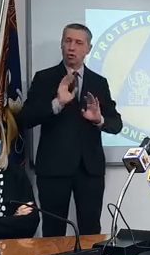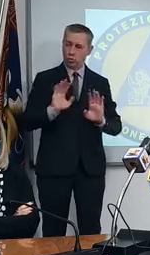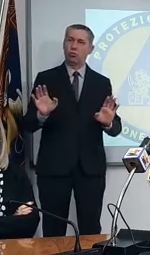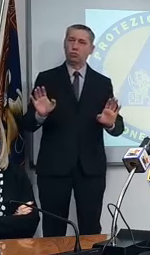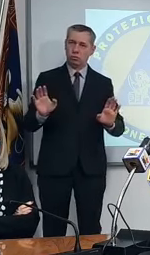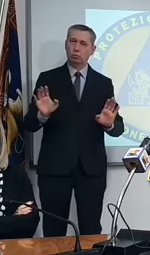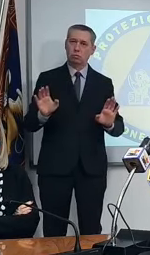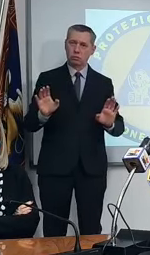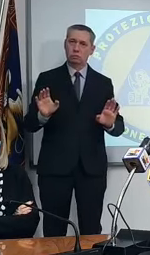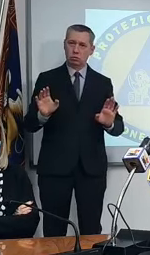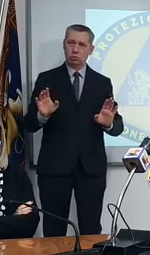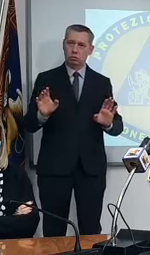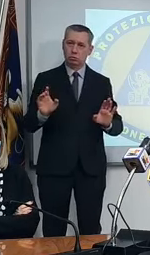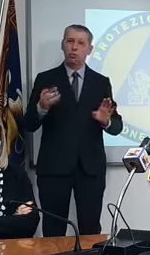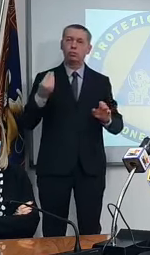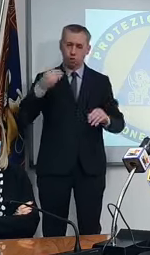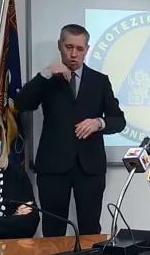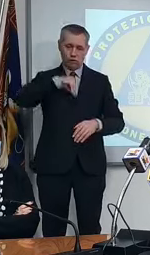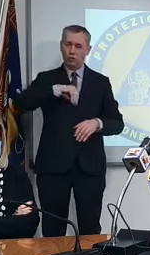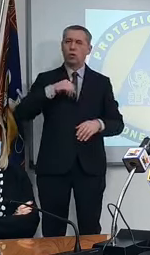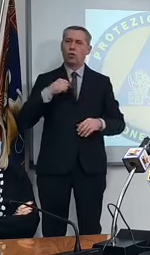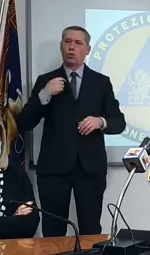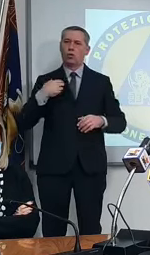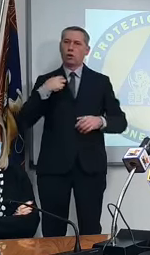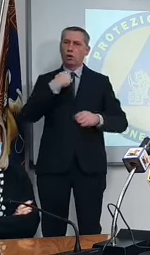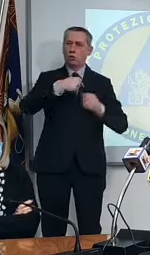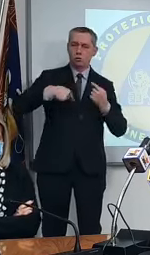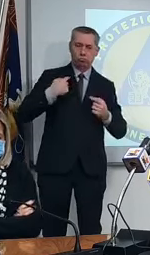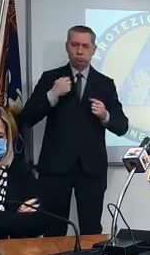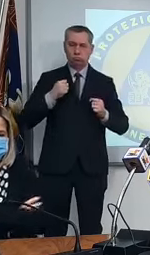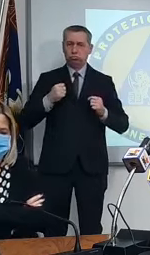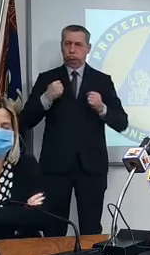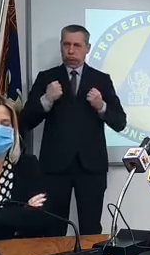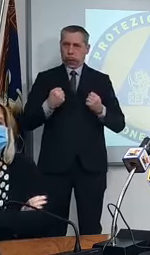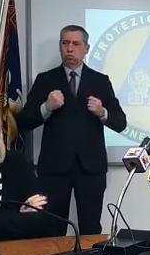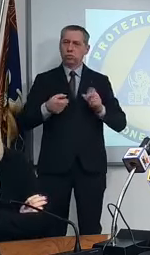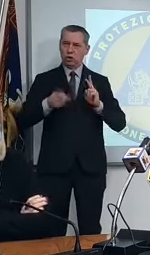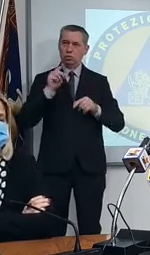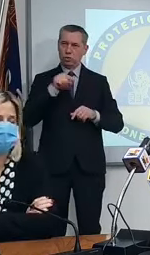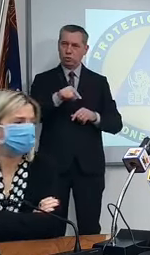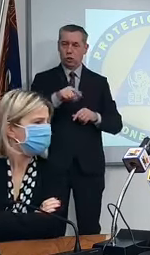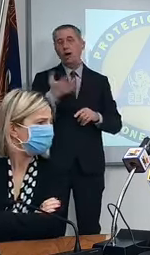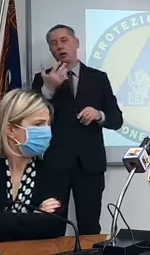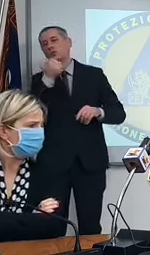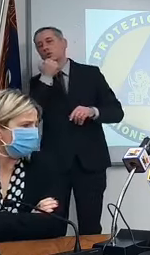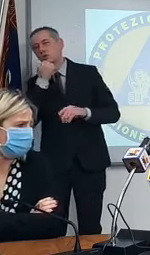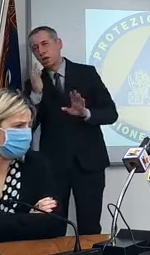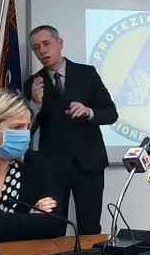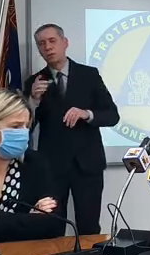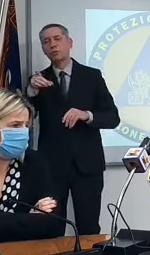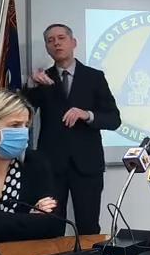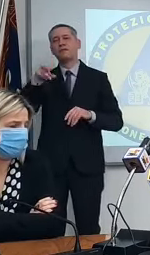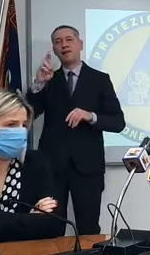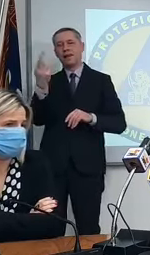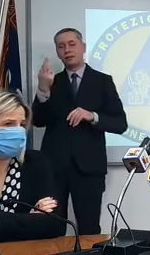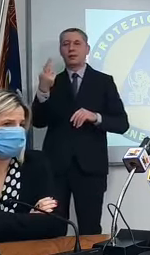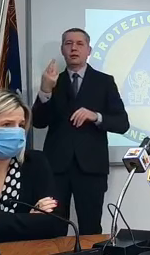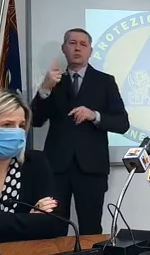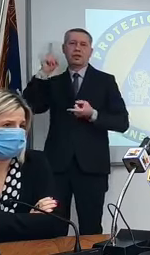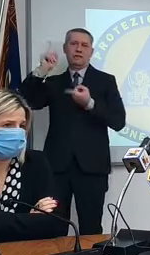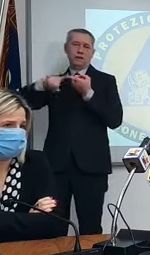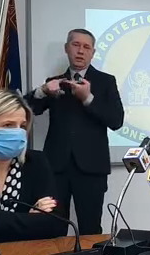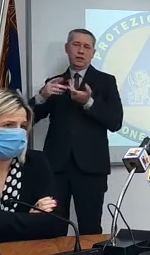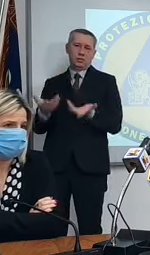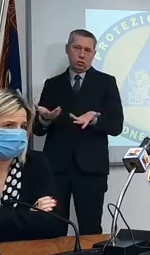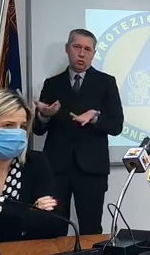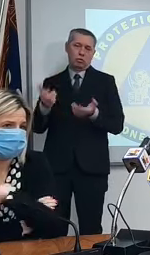anche il tempo di attesa per cui no ci scusiamo considerate che Pfizer è venuto a mancare per cui c'è